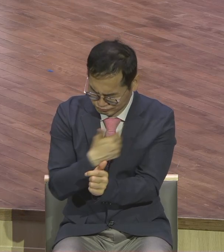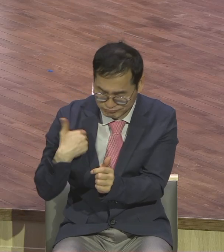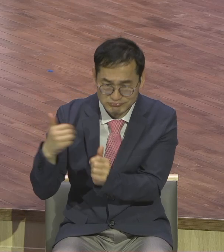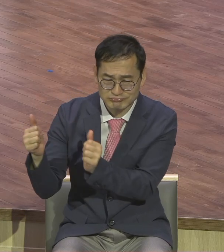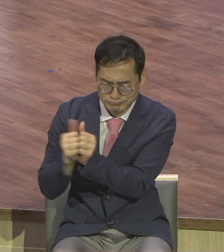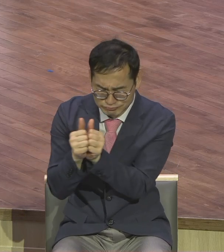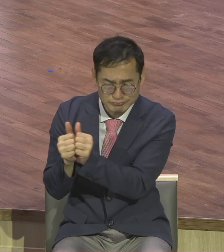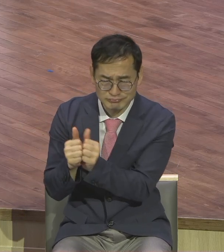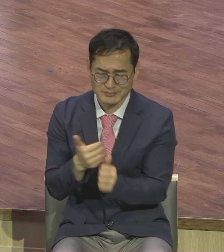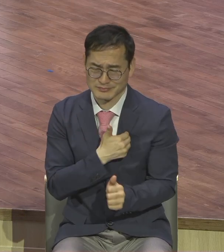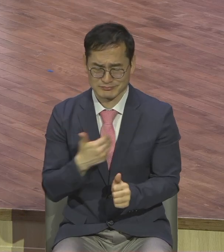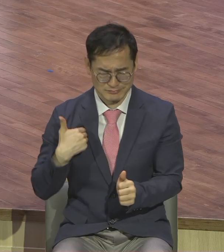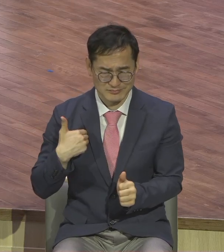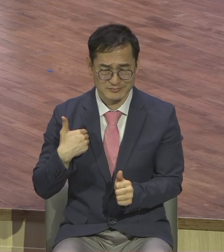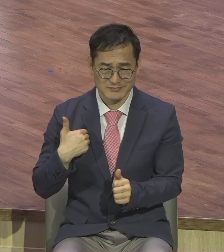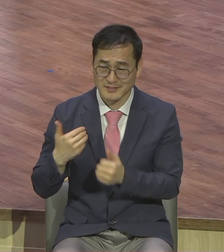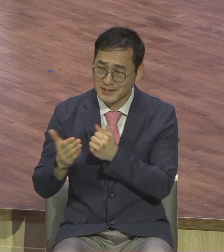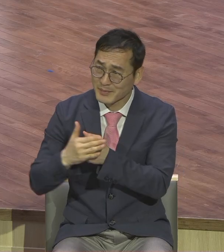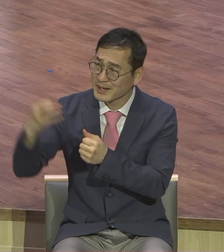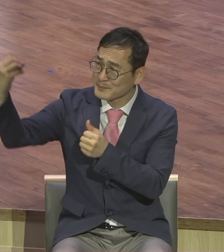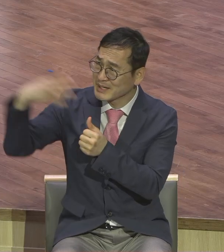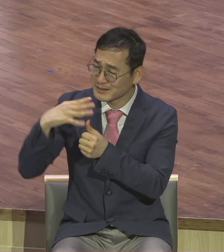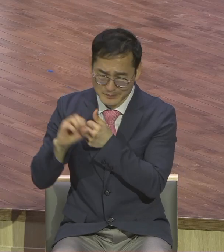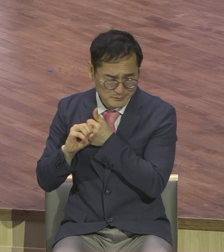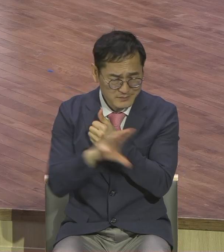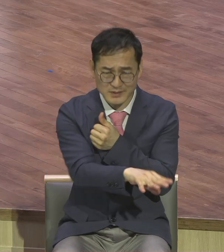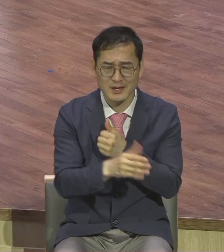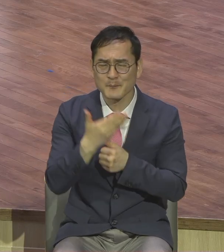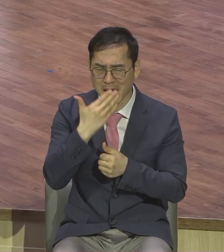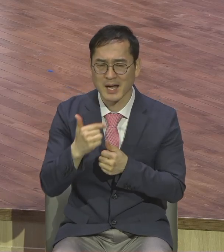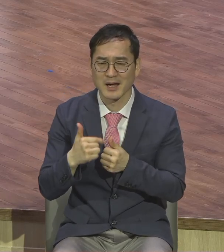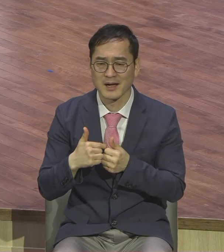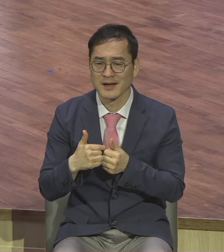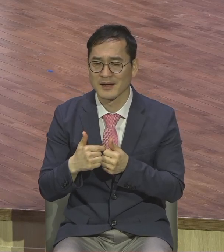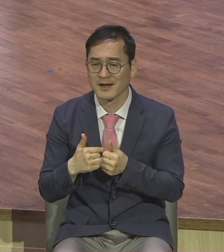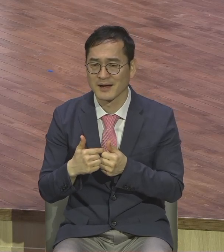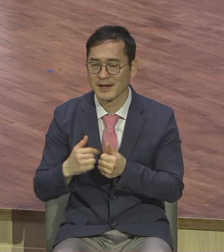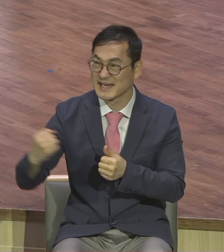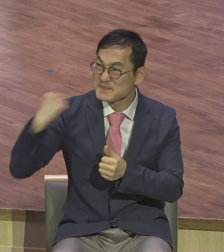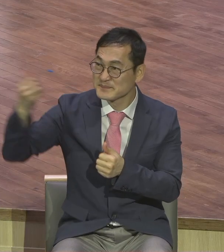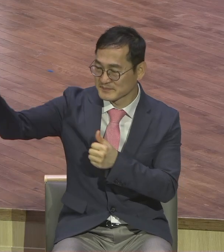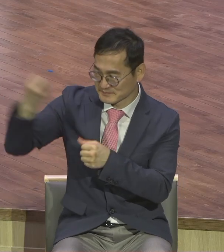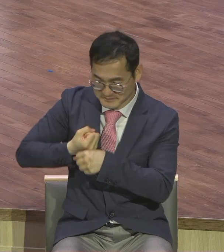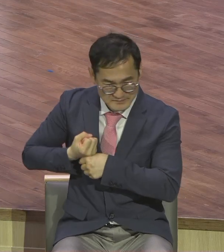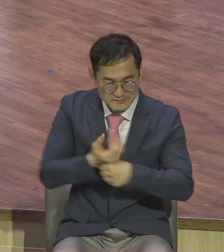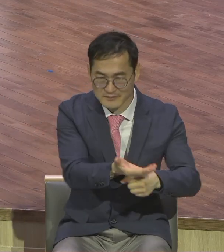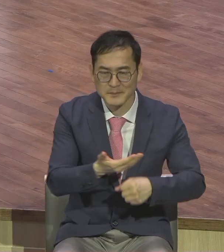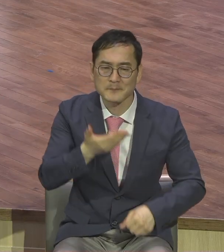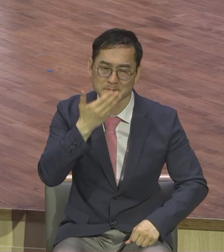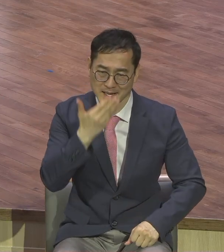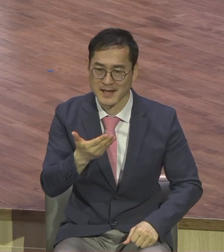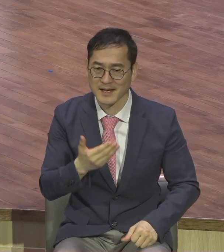내의 빛을 비출 수 있는 그런 변화와 성장의 주역이 될 수 있다.